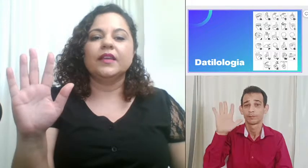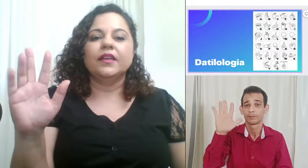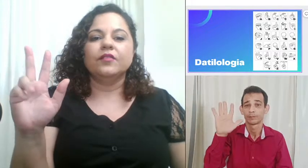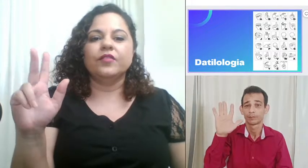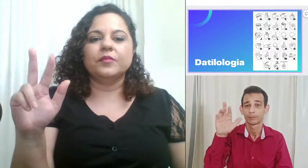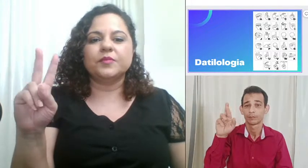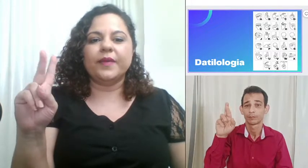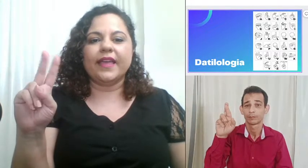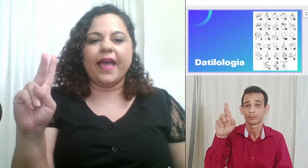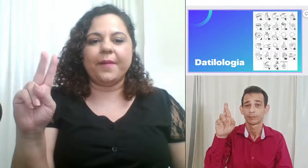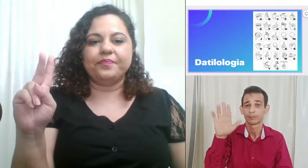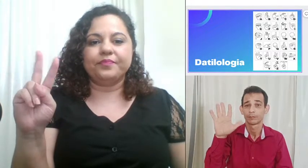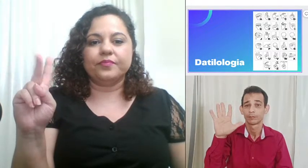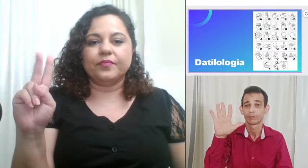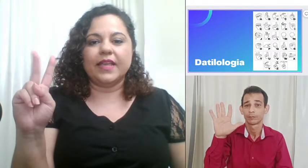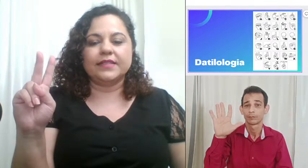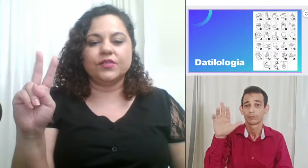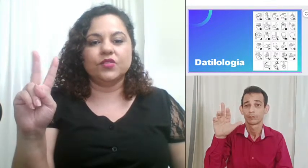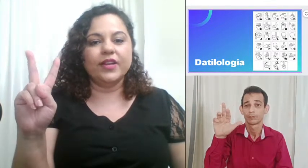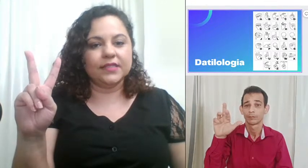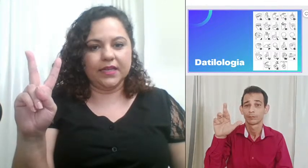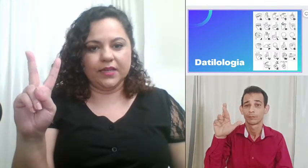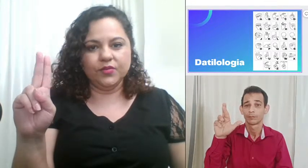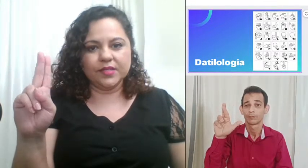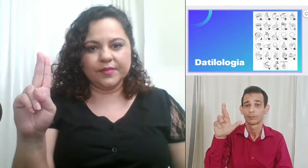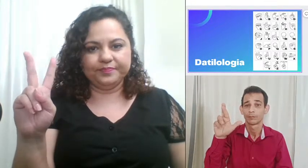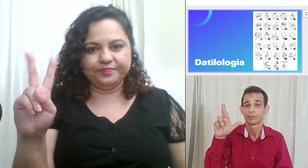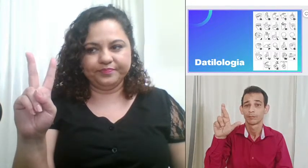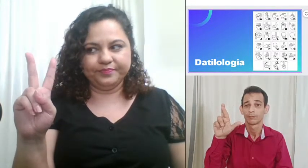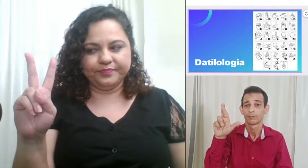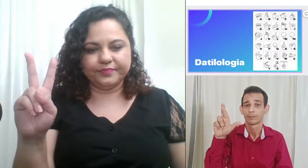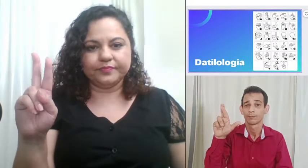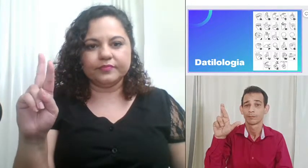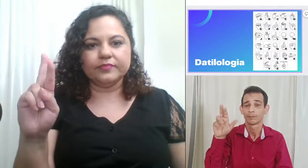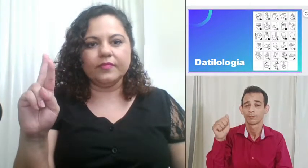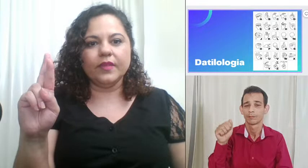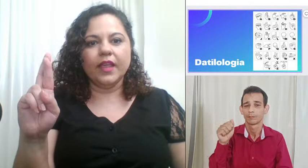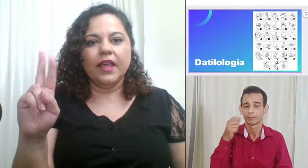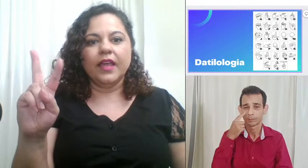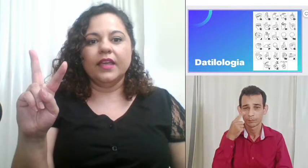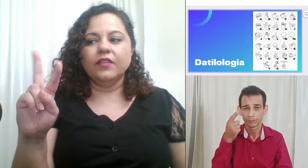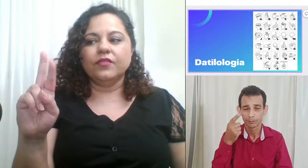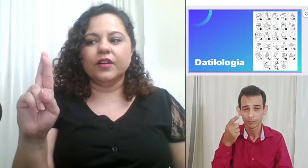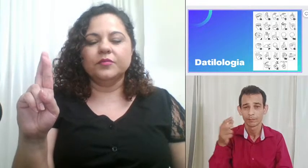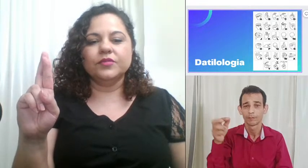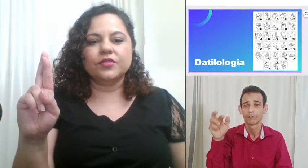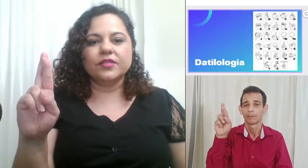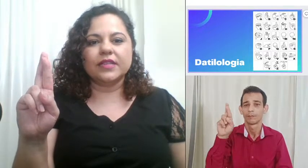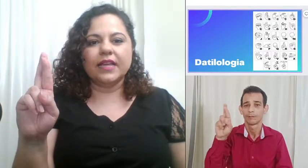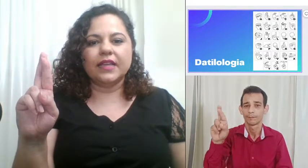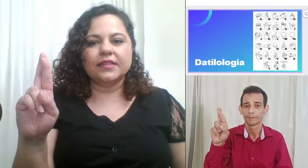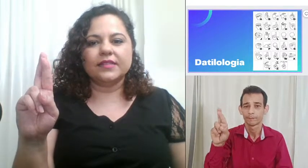vamos pegar esses dois dedos e vamos cruzar eles